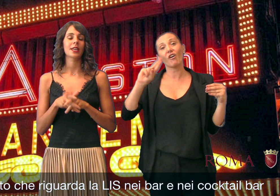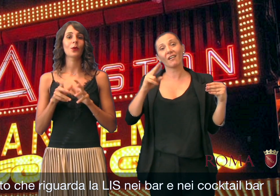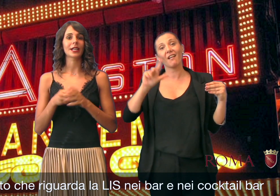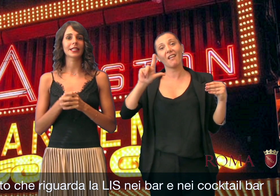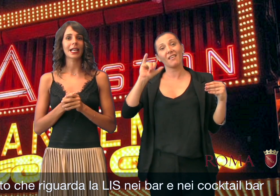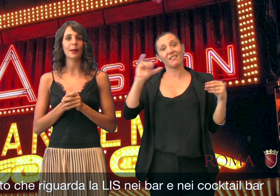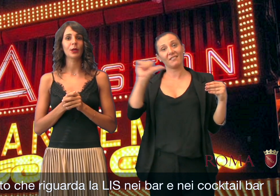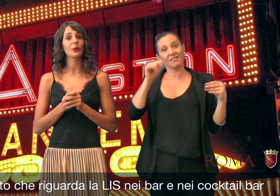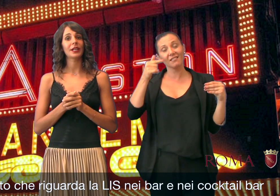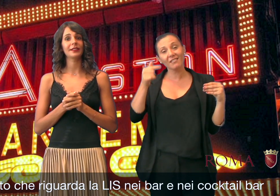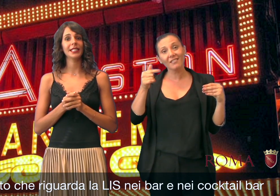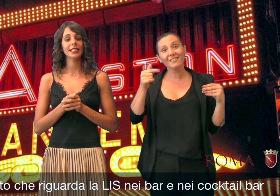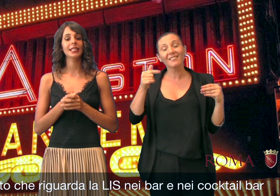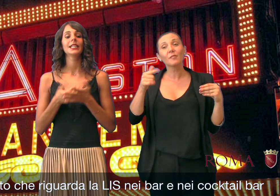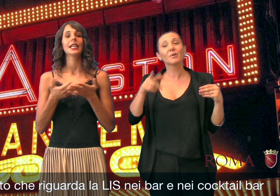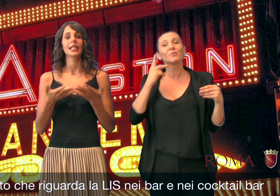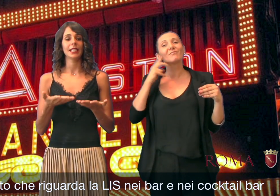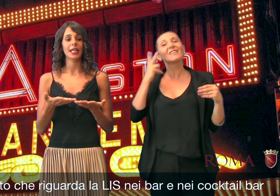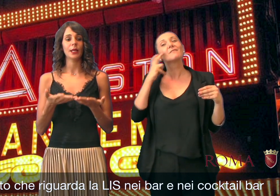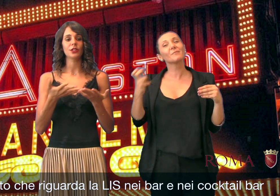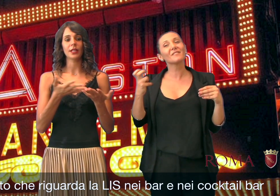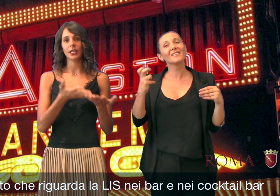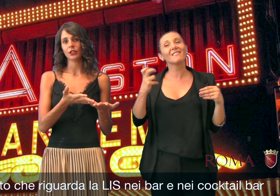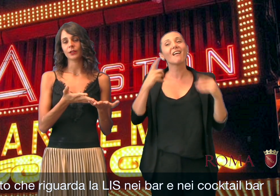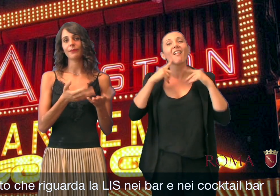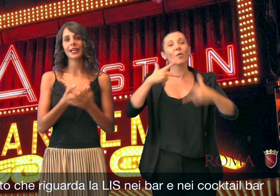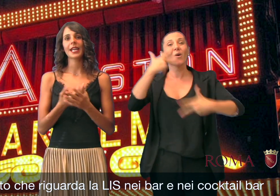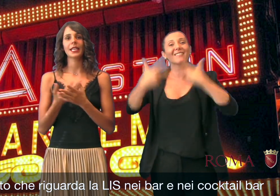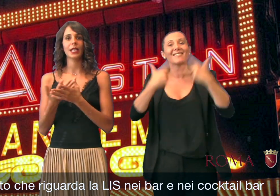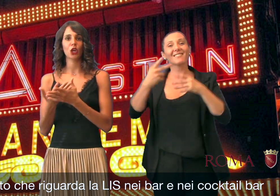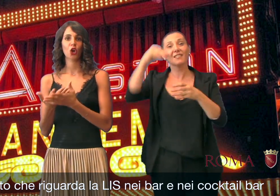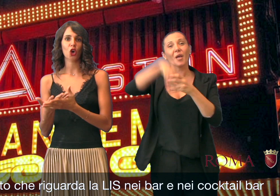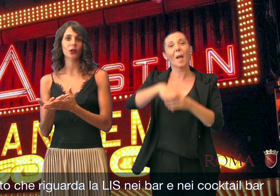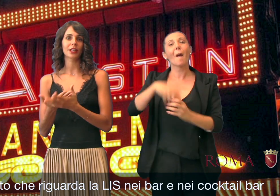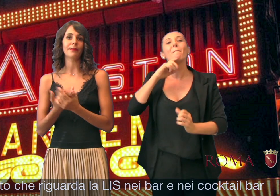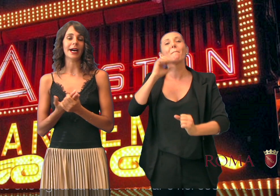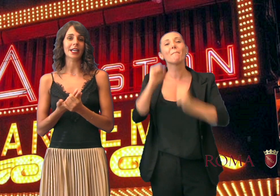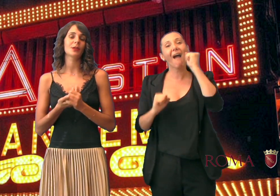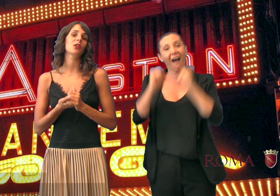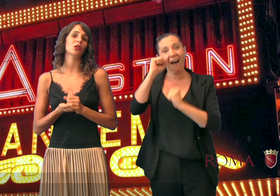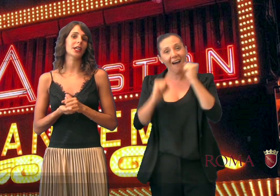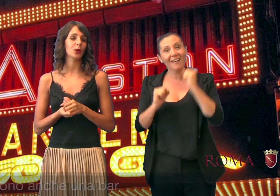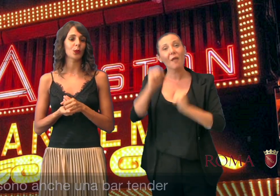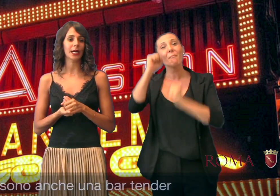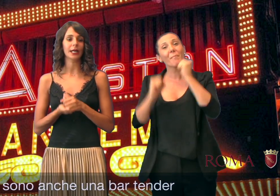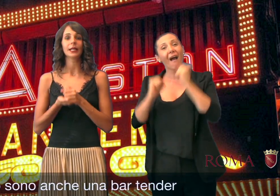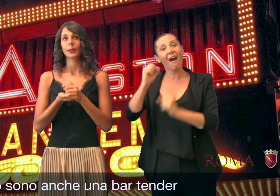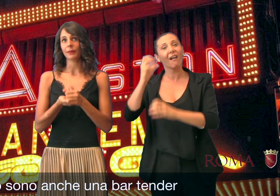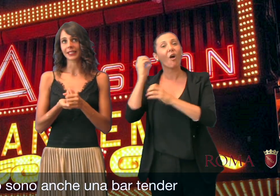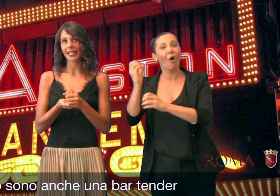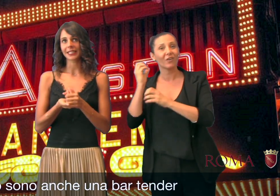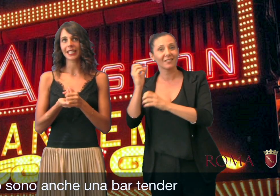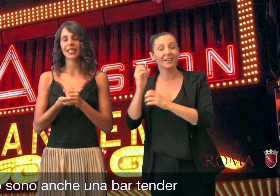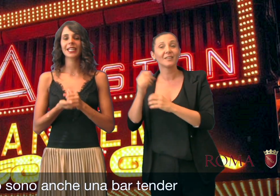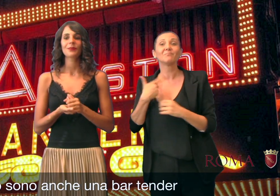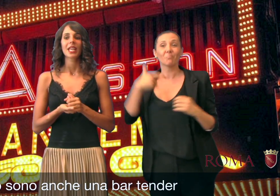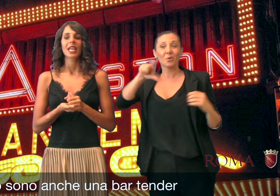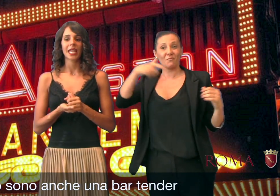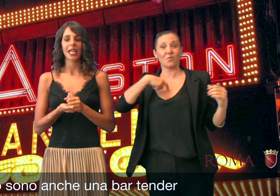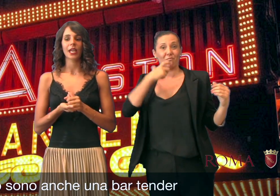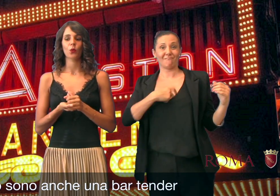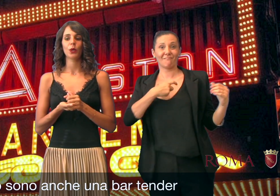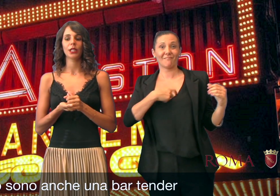riguarda la lingua dei segni nei ce bar e nei cocktail bar, perché sono anche una bartender